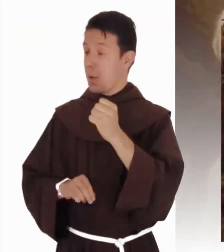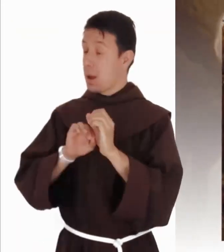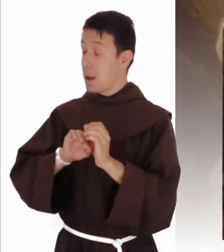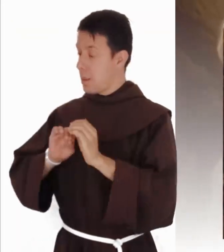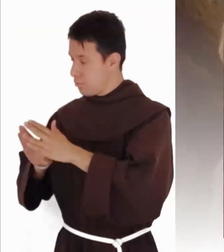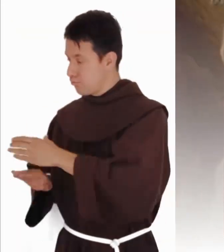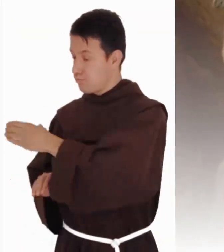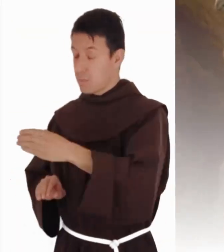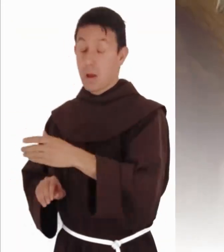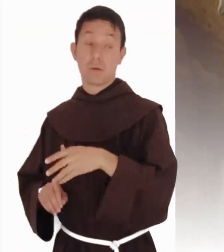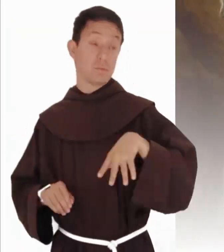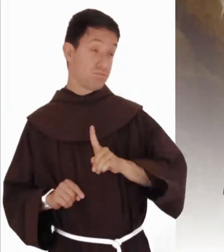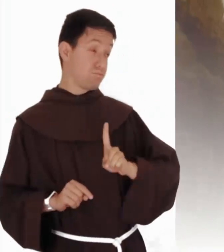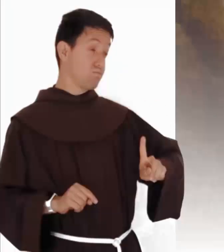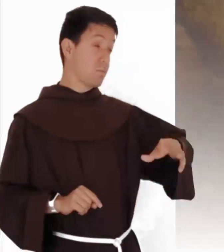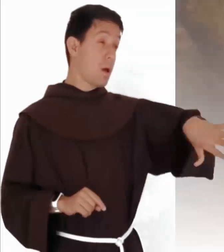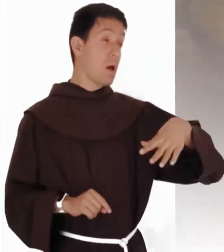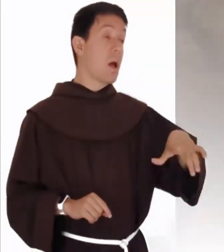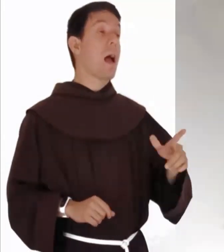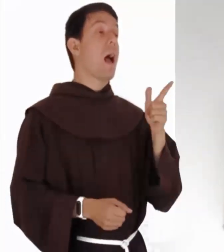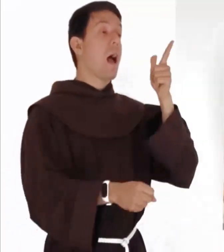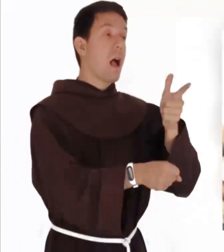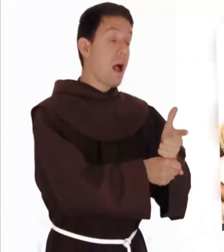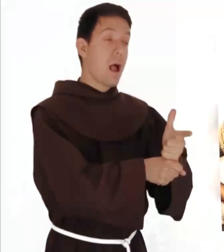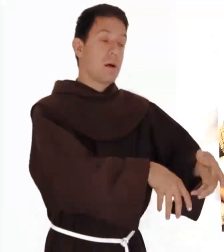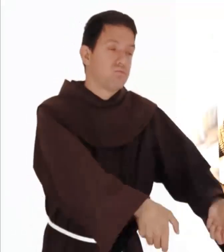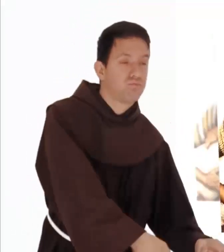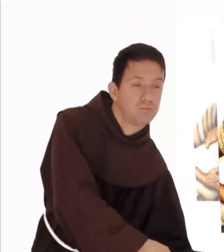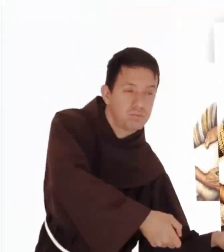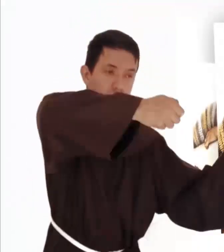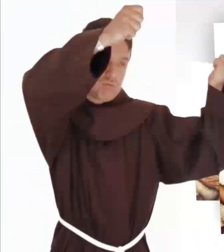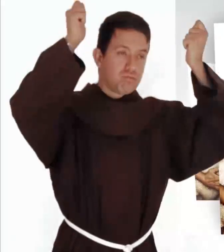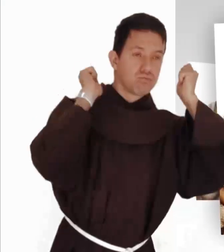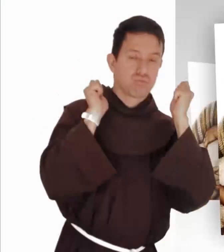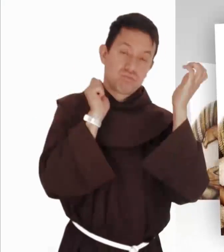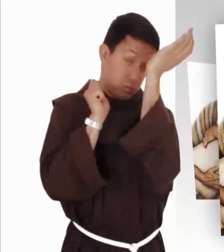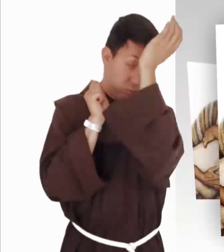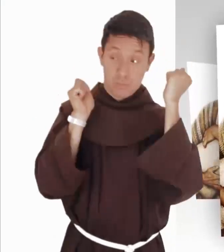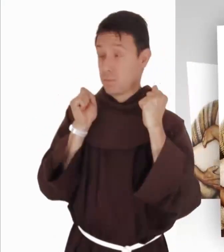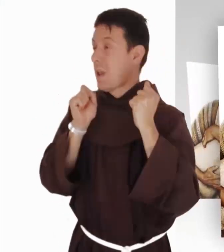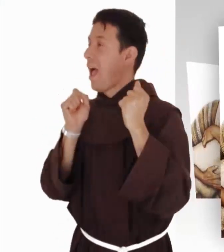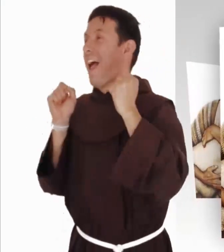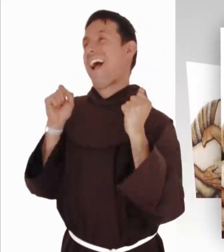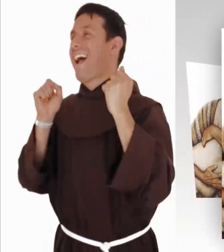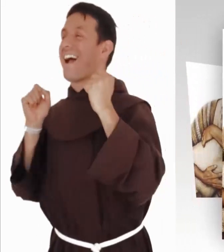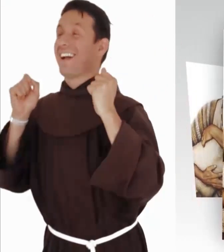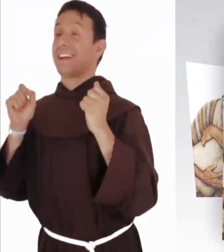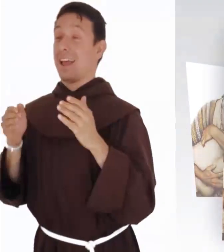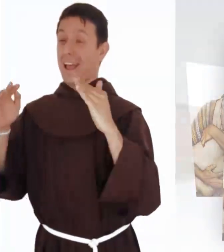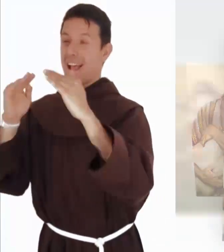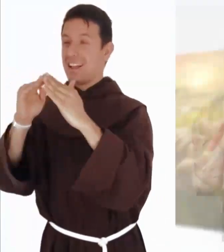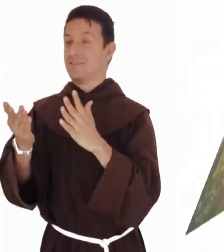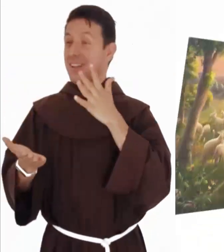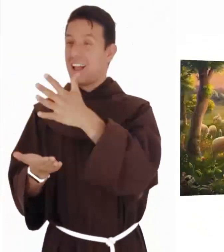encontrarla. Y una vez que le encuentra, la carga sobre sus hombros, lleno de alegría. Y al llegar a su